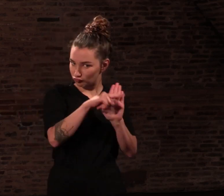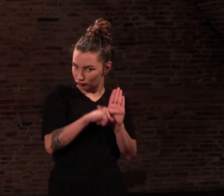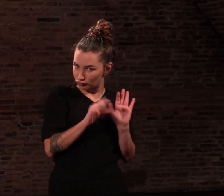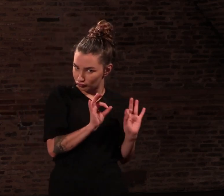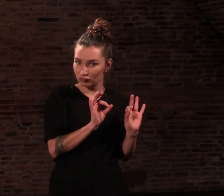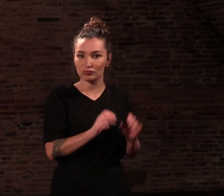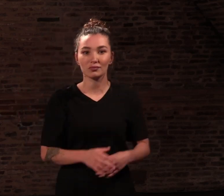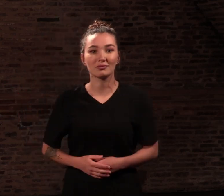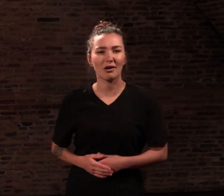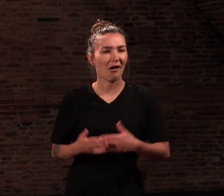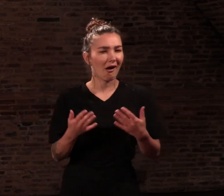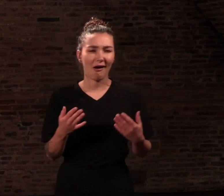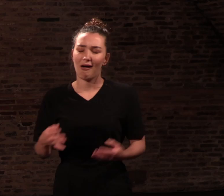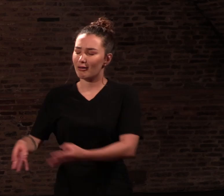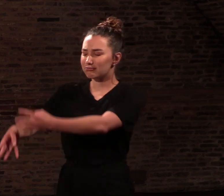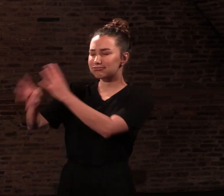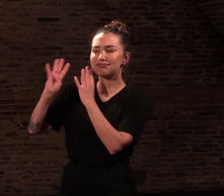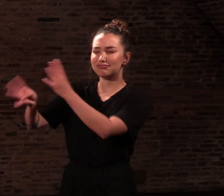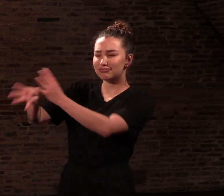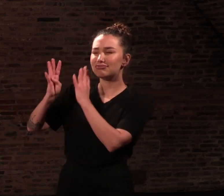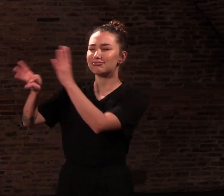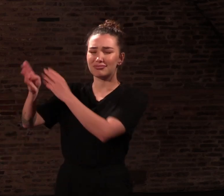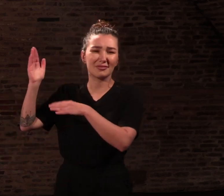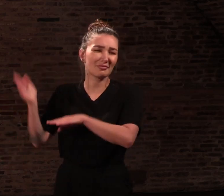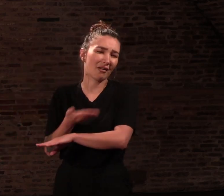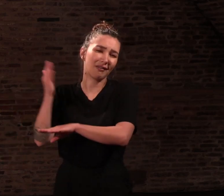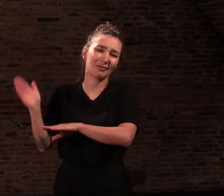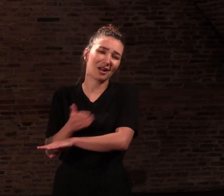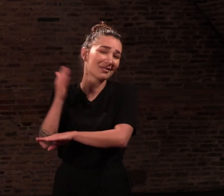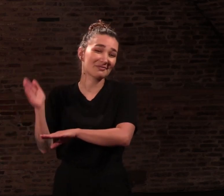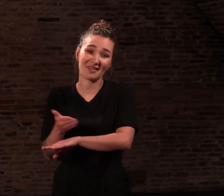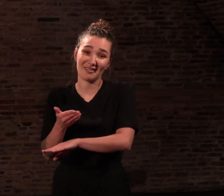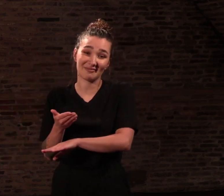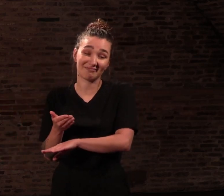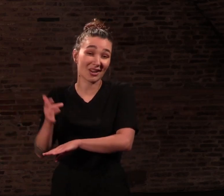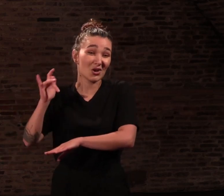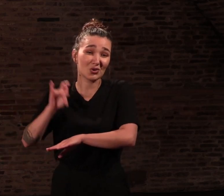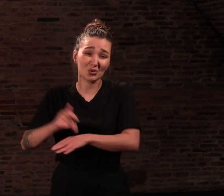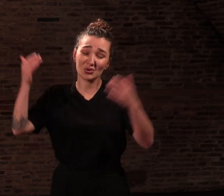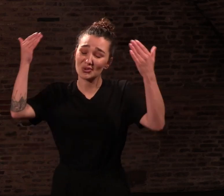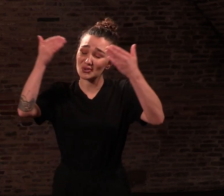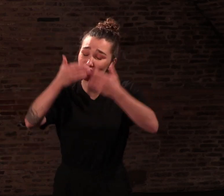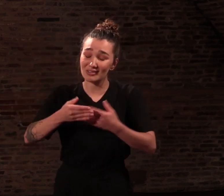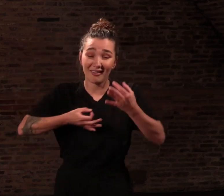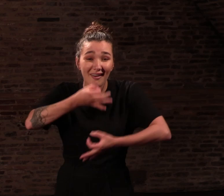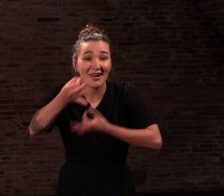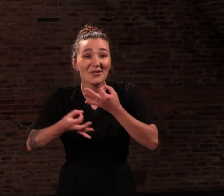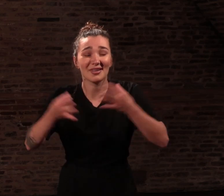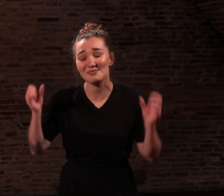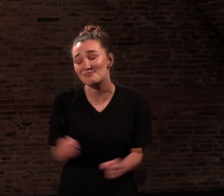« Ils furent des centaines. Il y a des nuits qui ne se racontent pas. Je suis redescendue